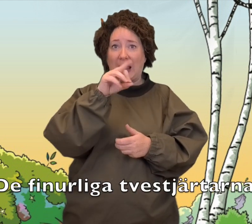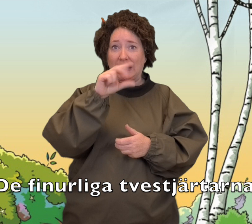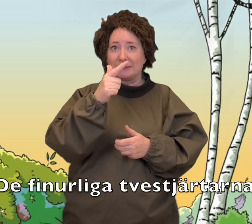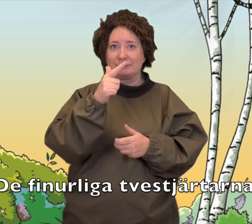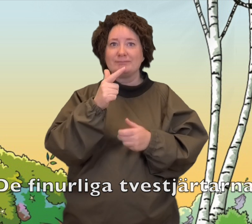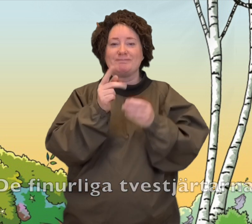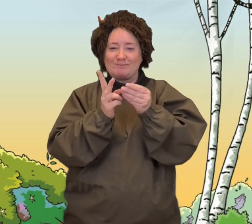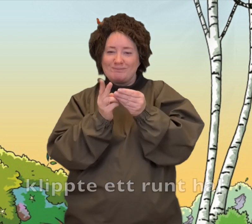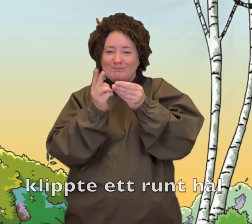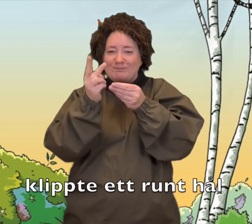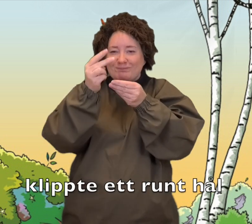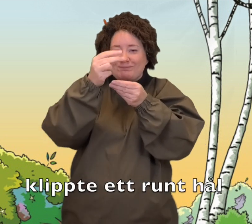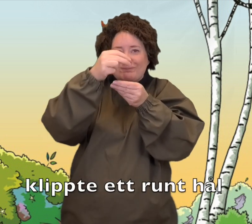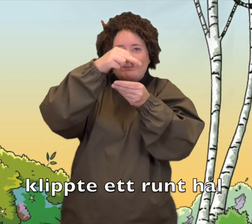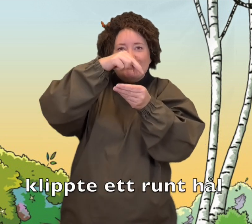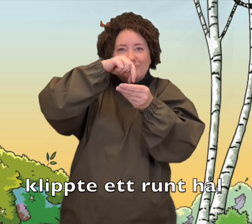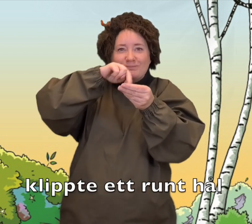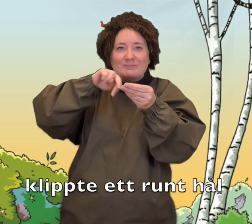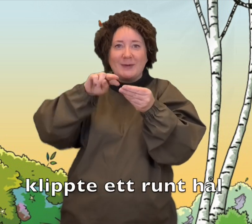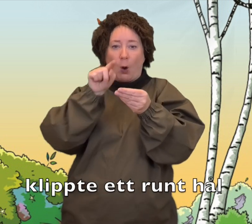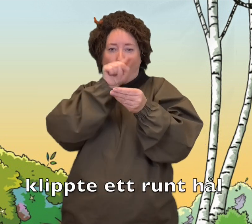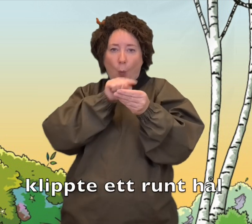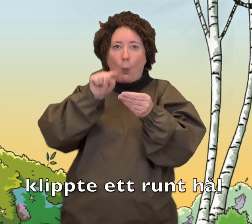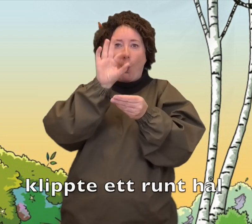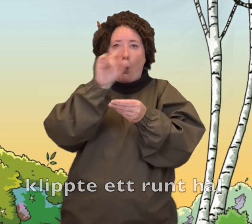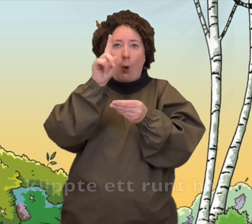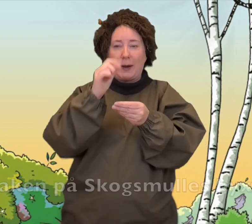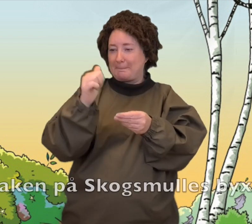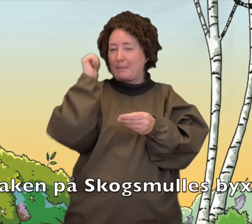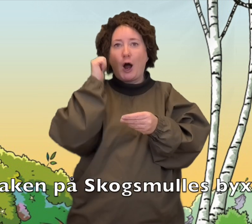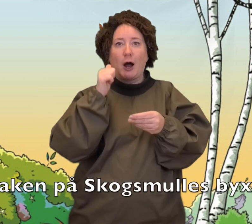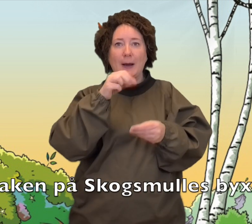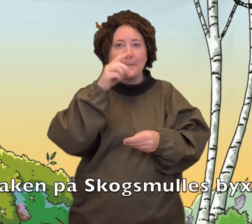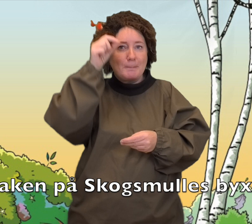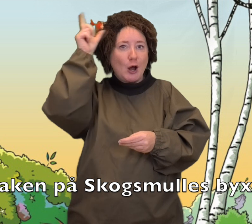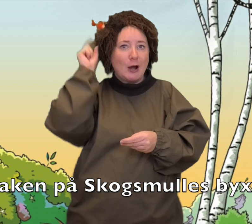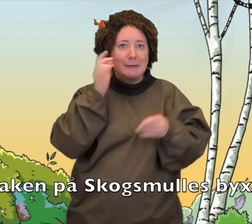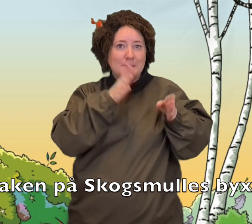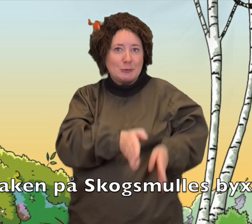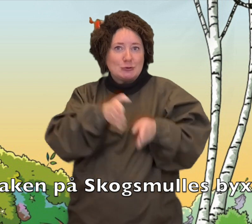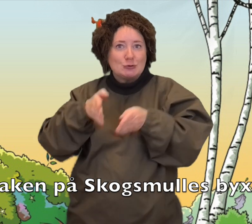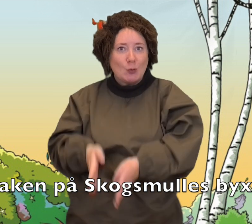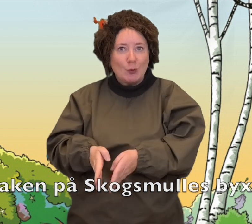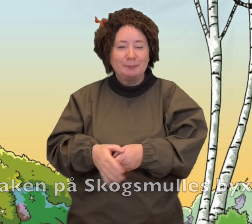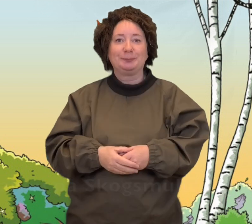tvästkärtorna klippte ett runt hål i baken på skogsmulles byxor.